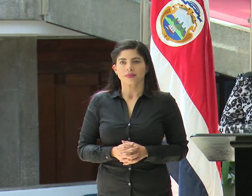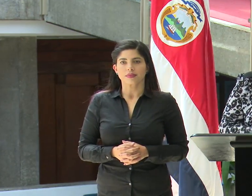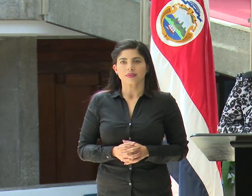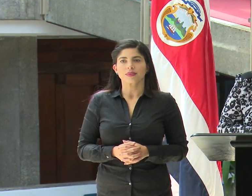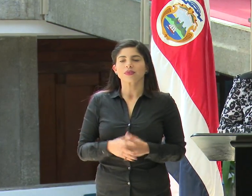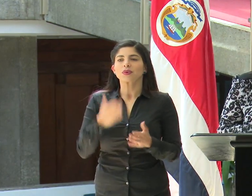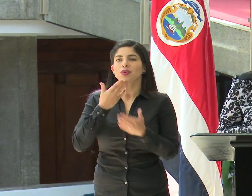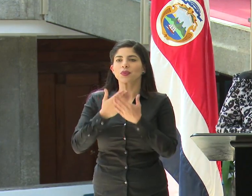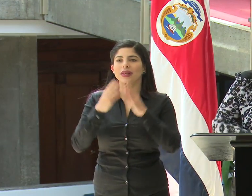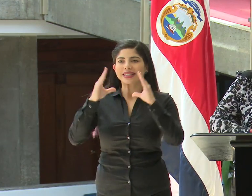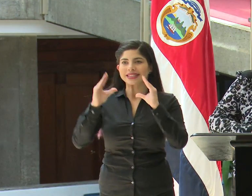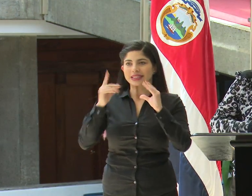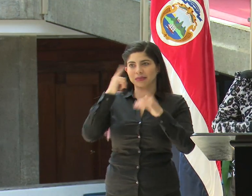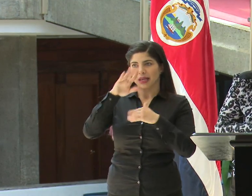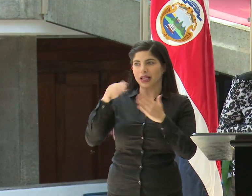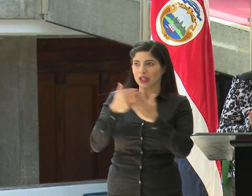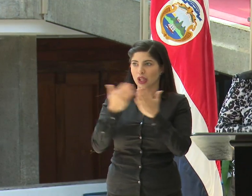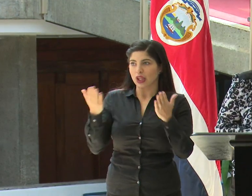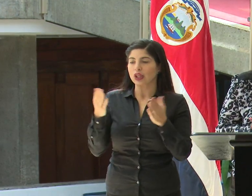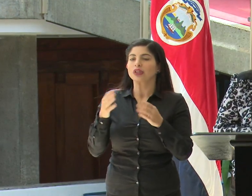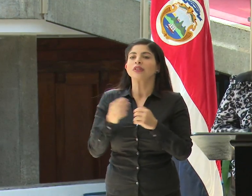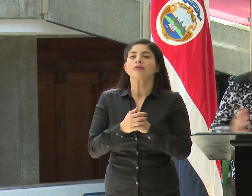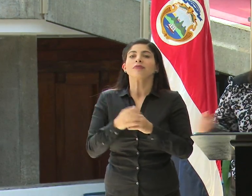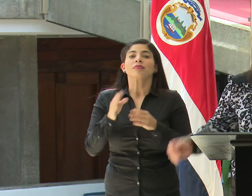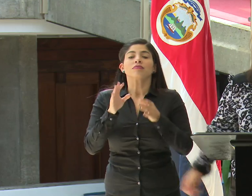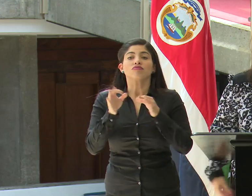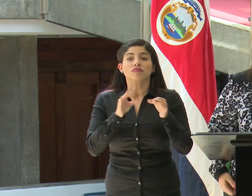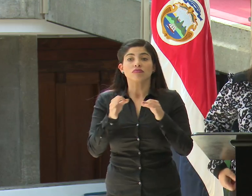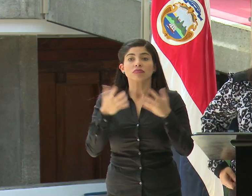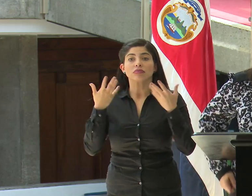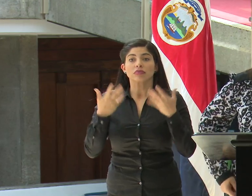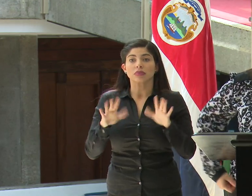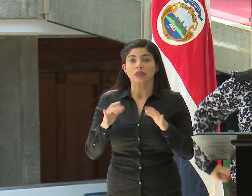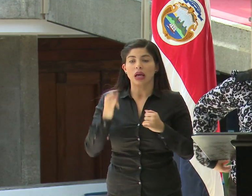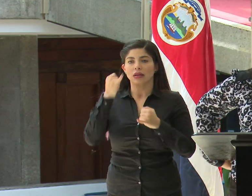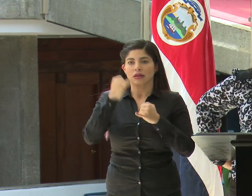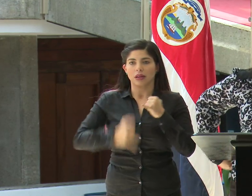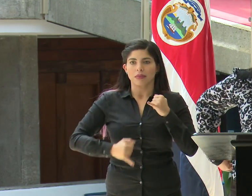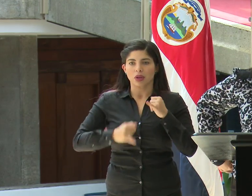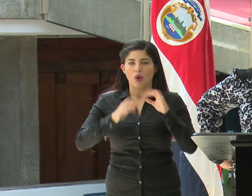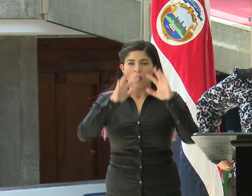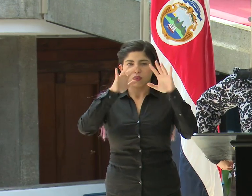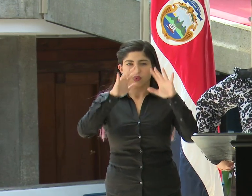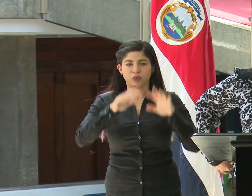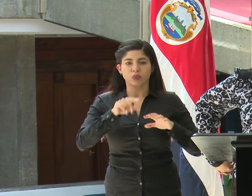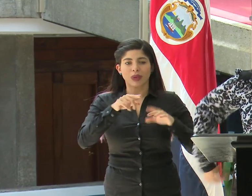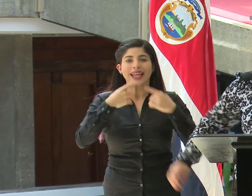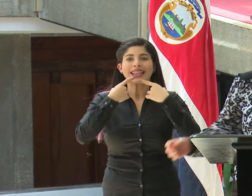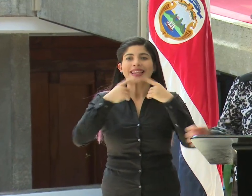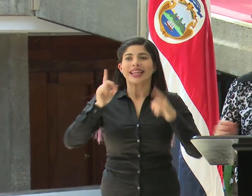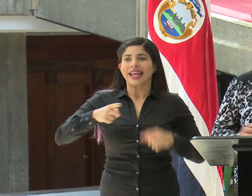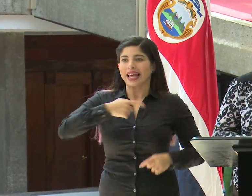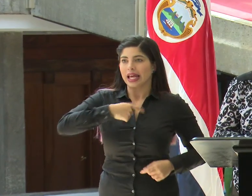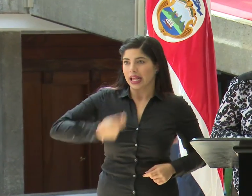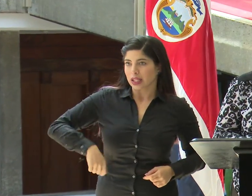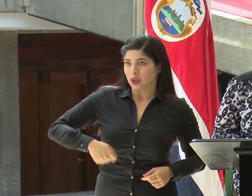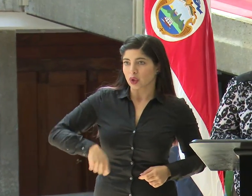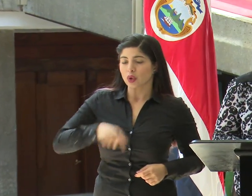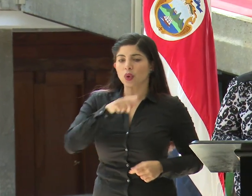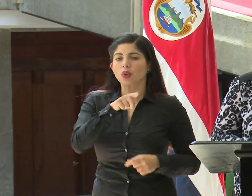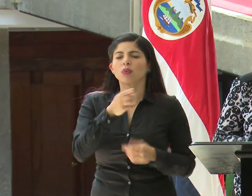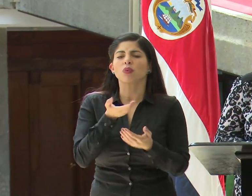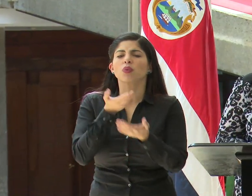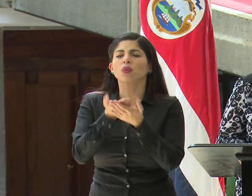Muy buenas tardes a todos. Comentarles que hemos finalizado con la redacción del decreto ejecutivo que